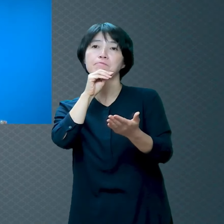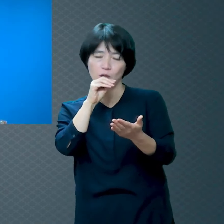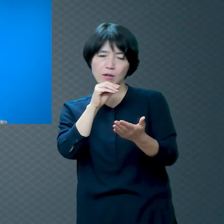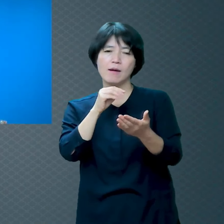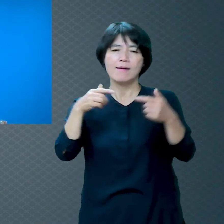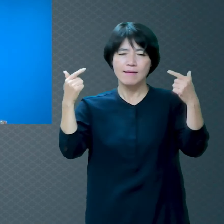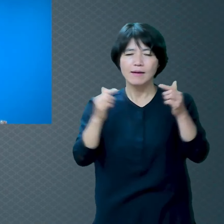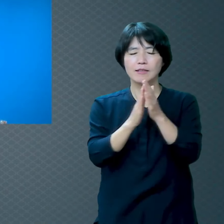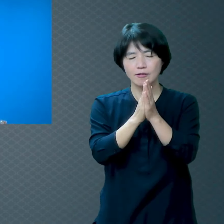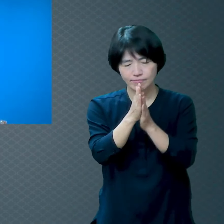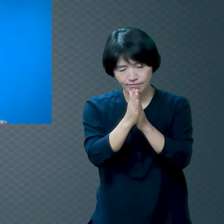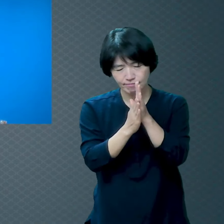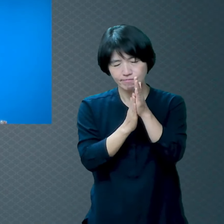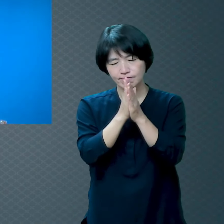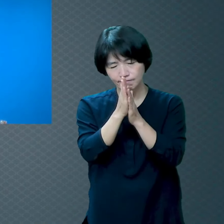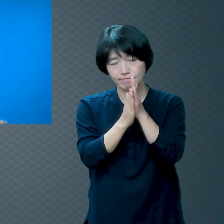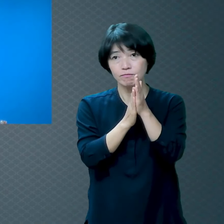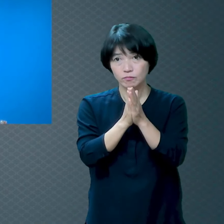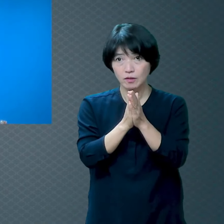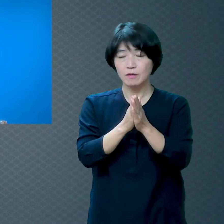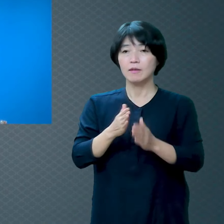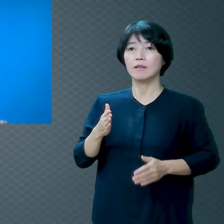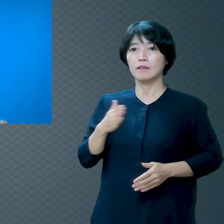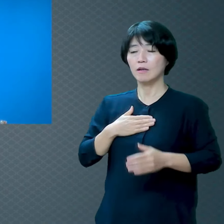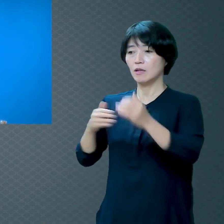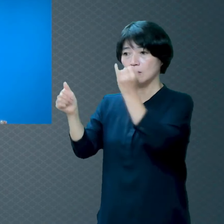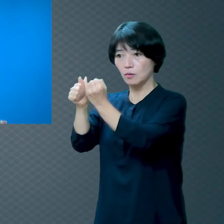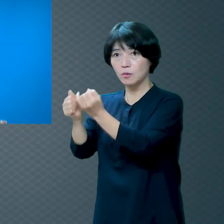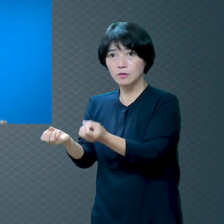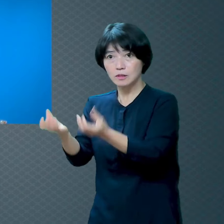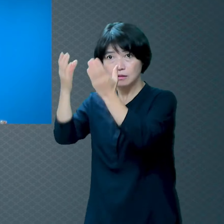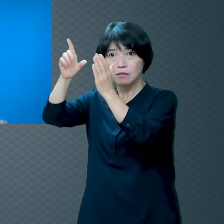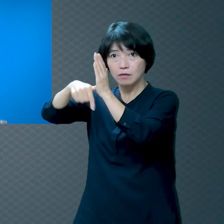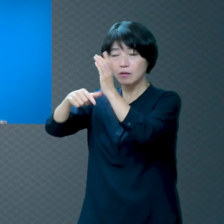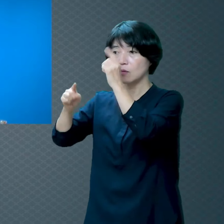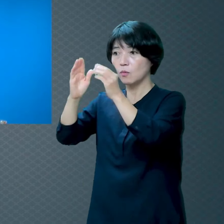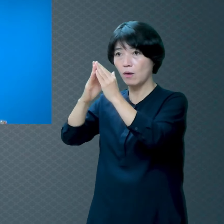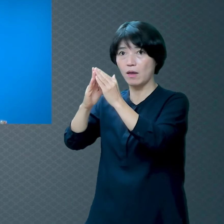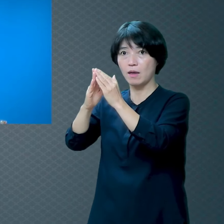저희 어머님이 스님을 모시고 왔어요